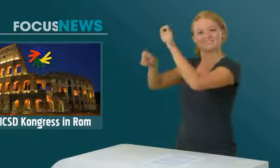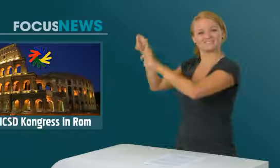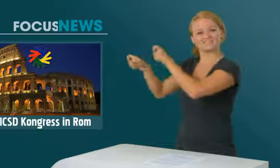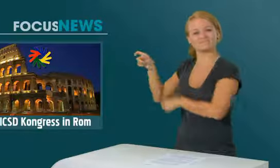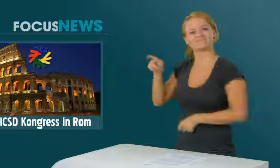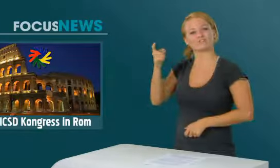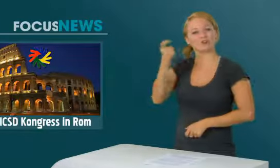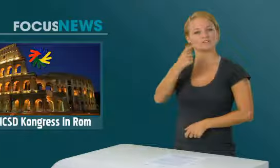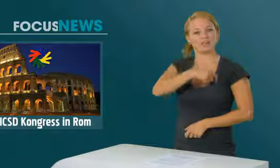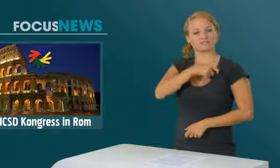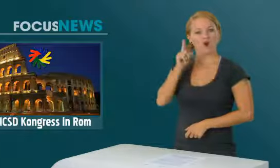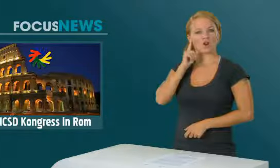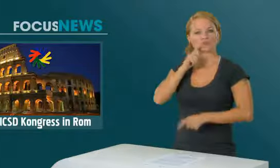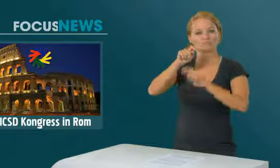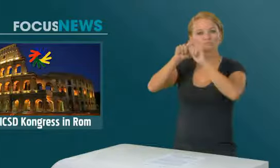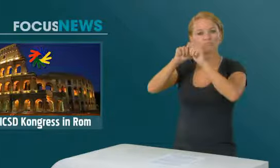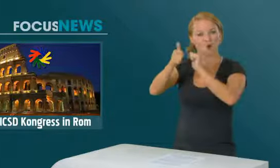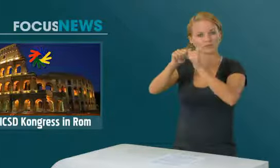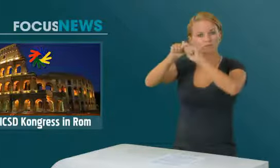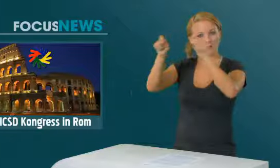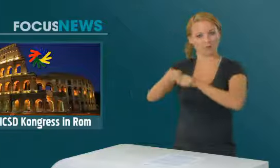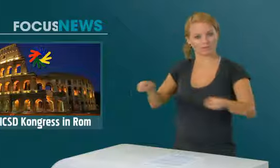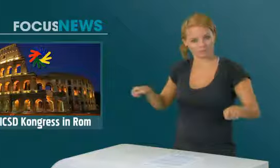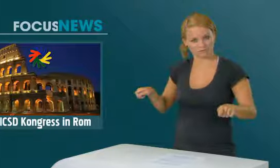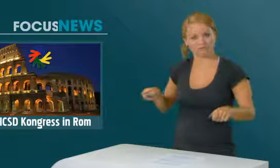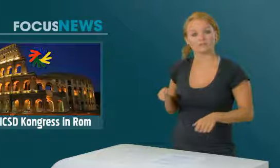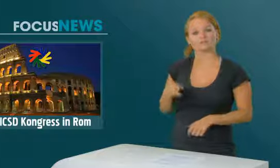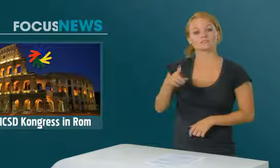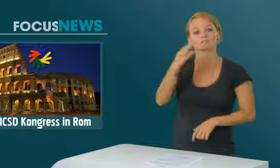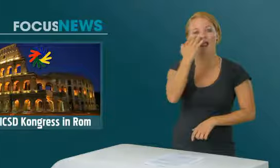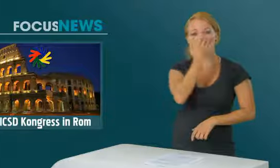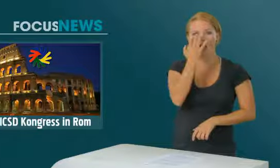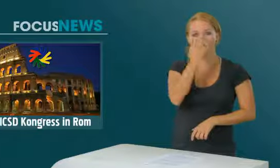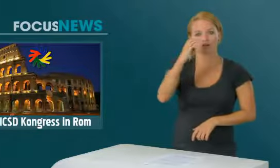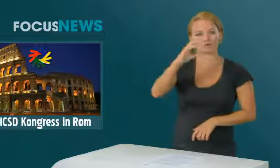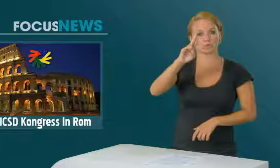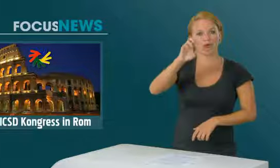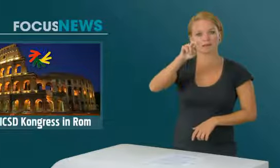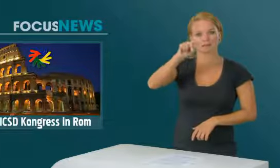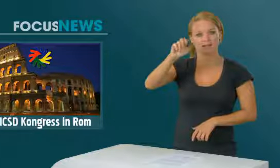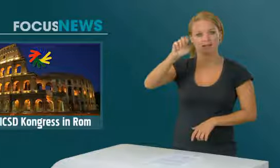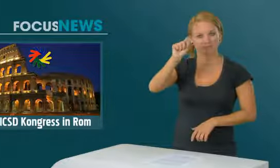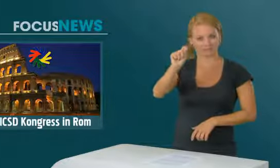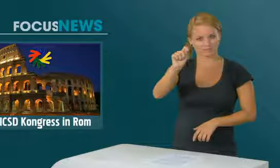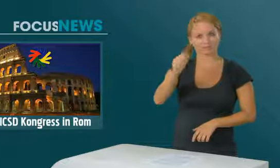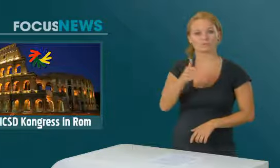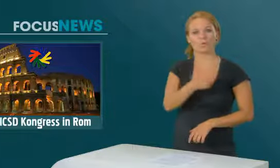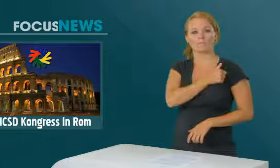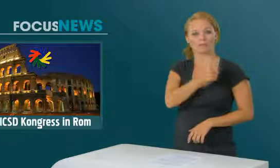Drei Vertreter des Schweizerischen Gehörlosen-Sportverbandes Daniel Güene, Roman Peschu